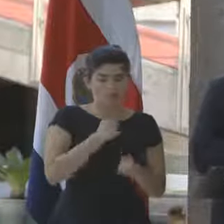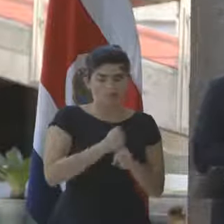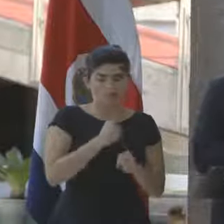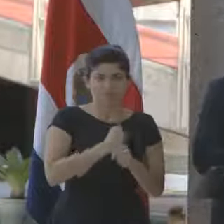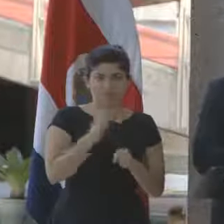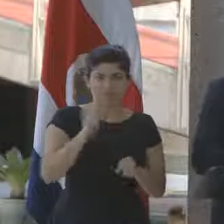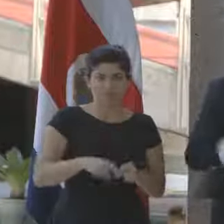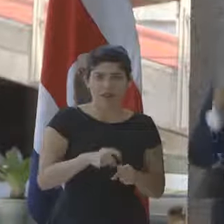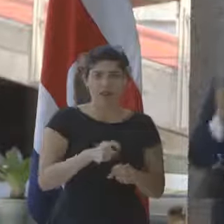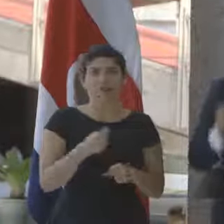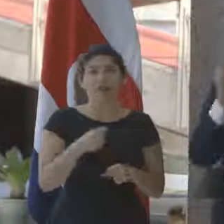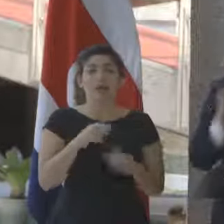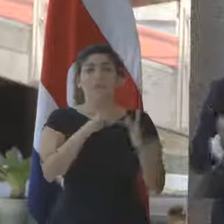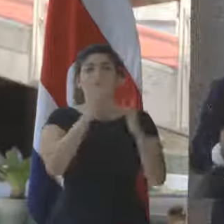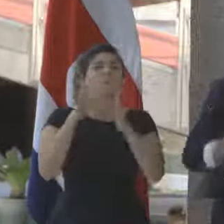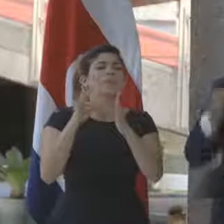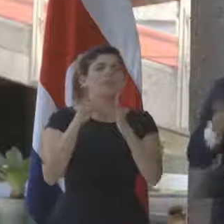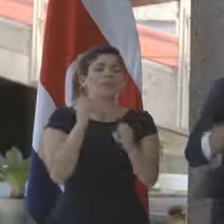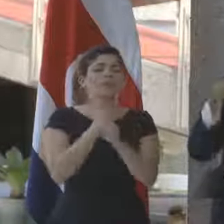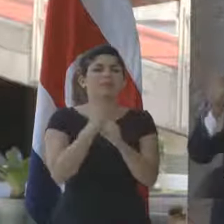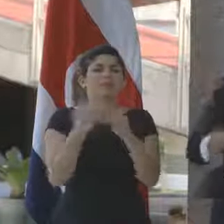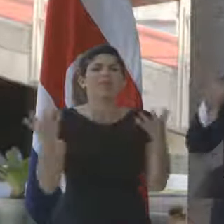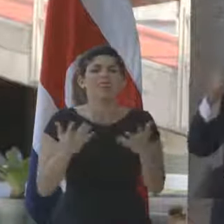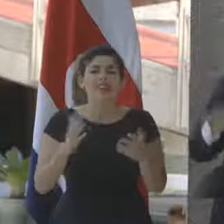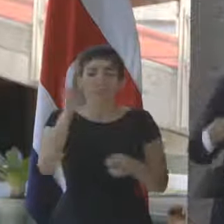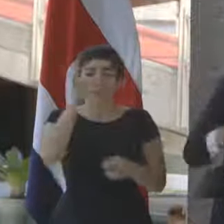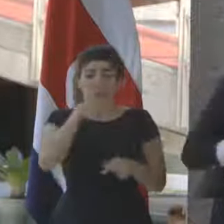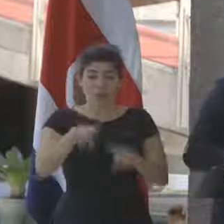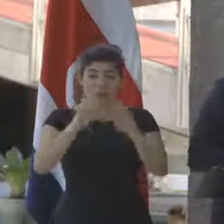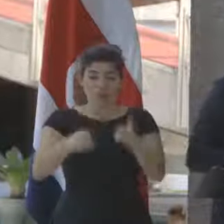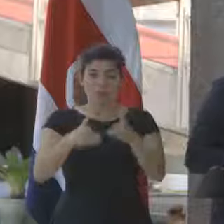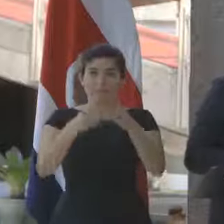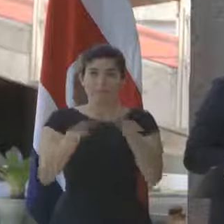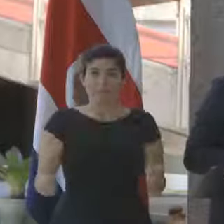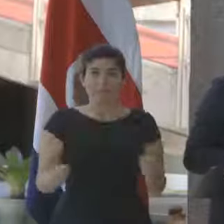y la tarea principal es resolver este tema.